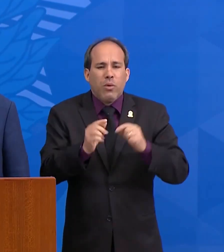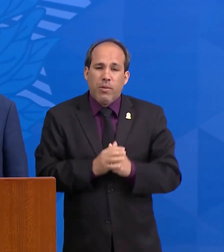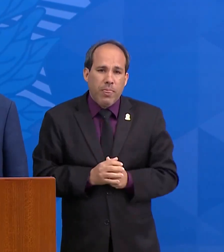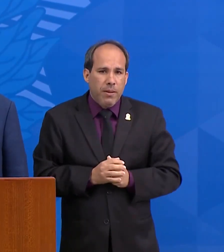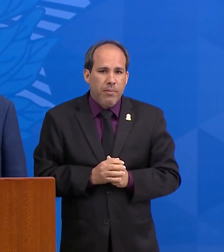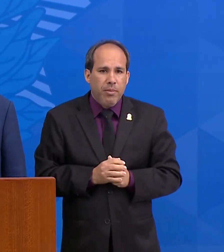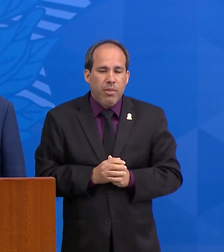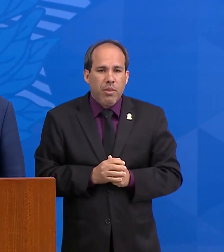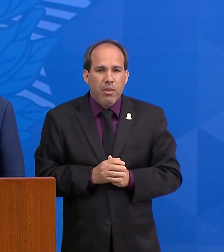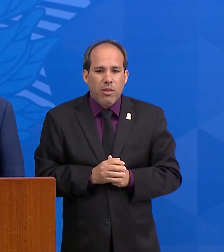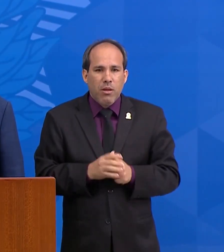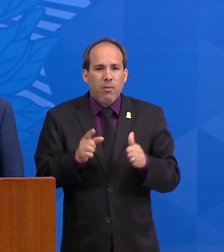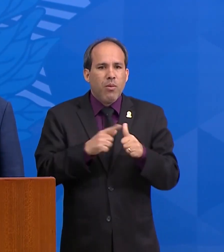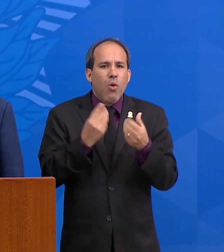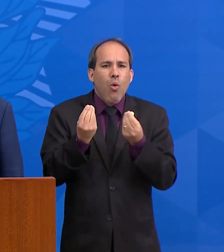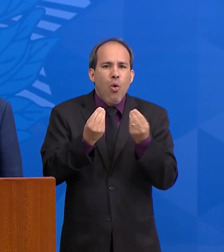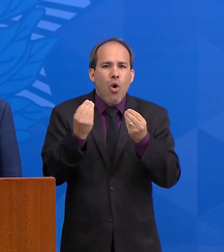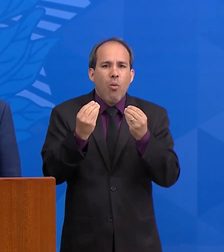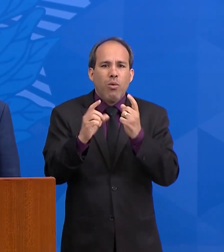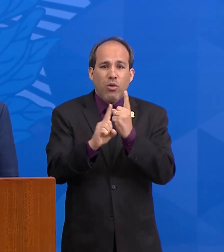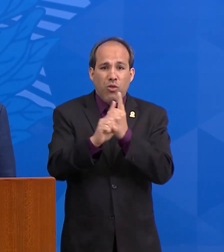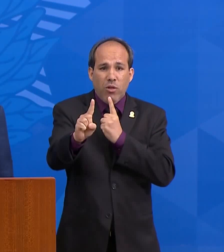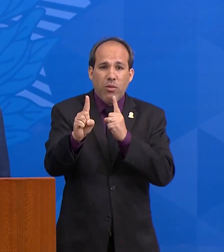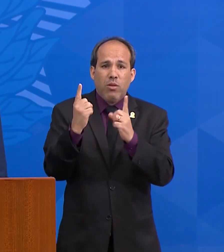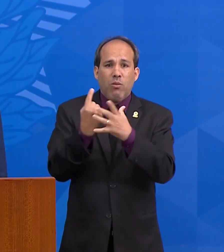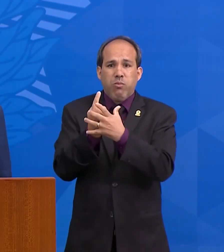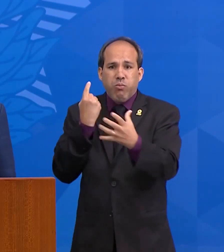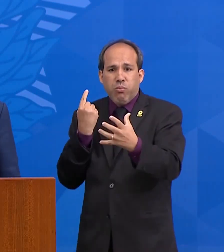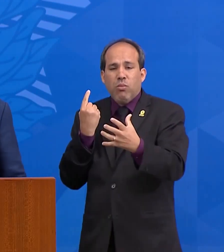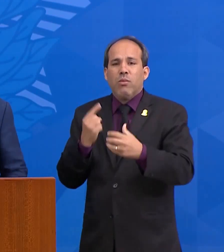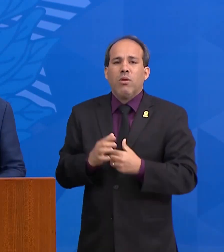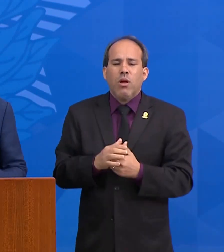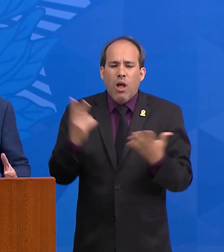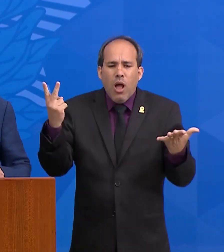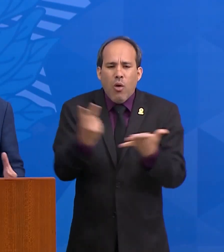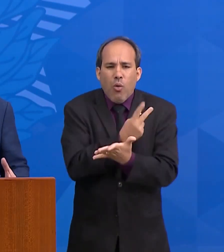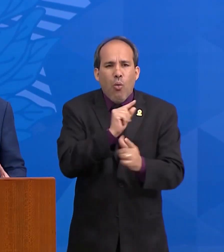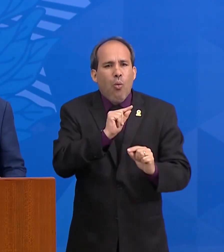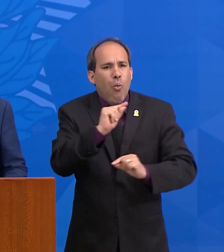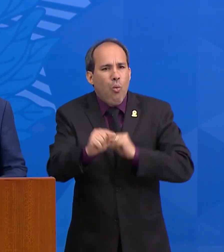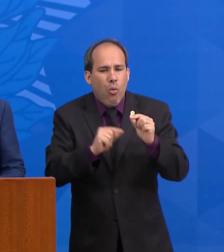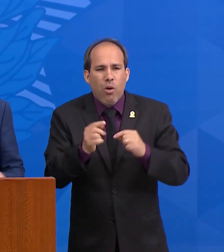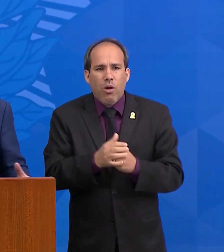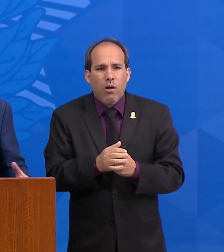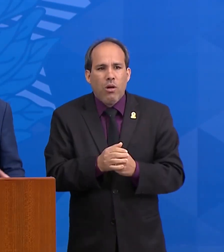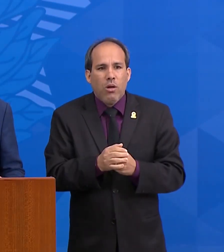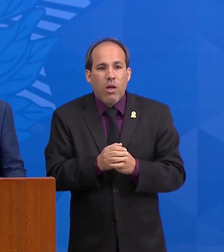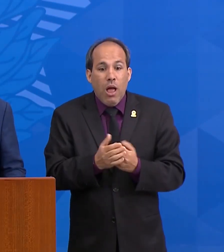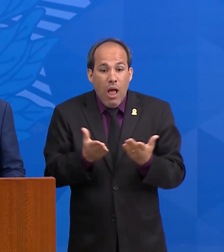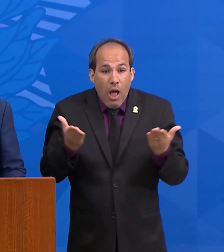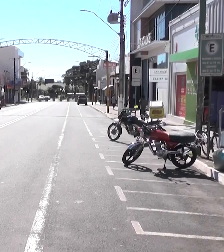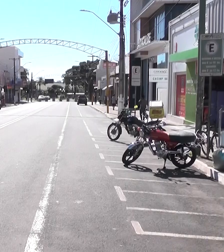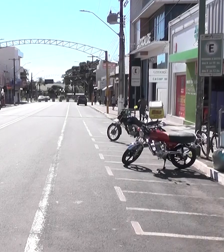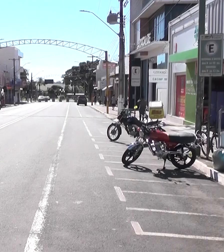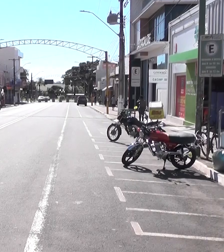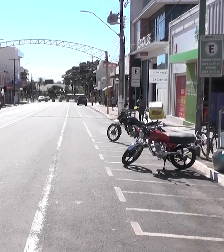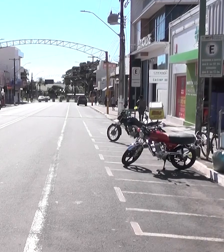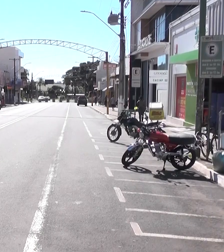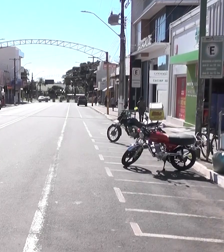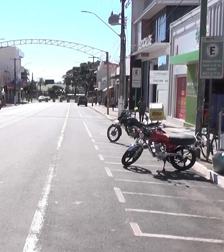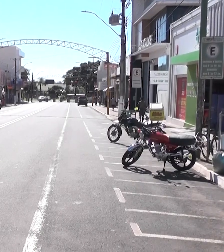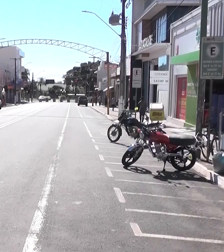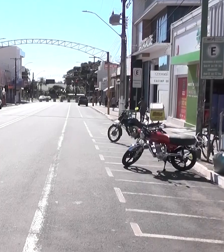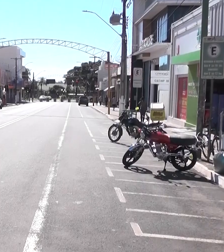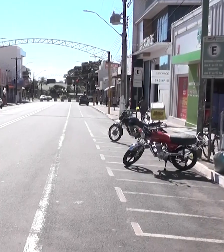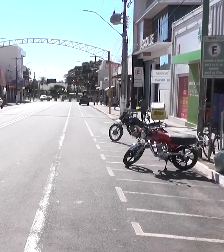expectativa é que ele encerre os debates entre saúde e economia promovidos pela epidemia da Covid-19. Em